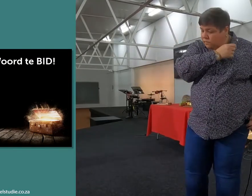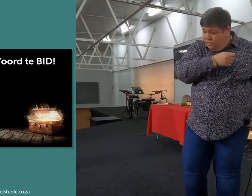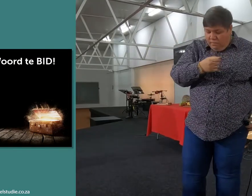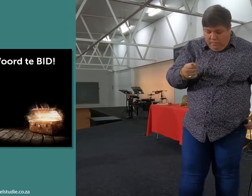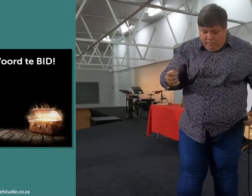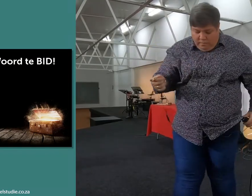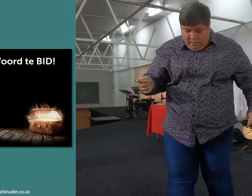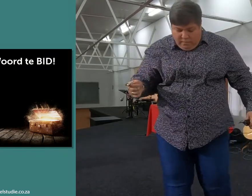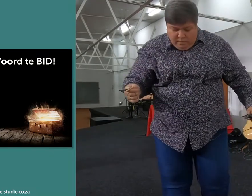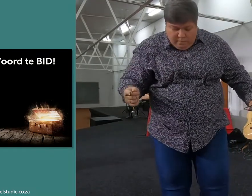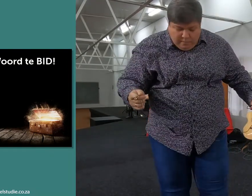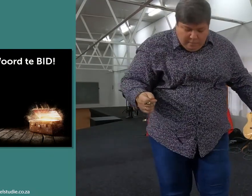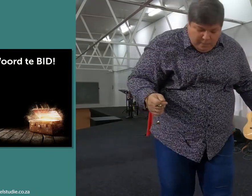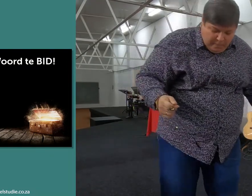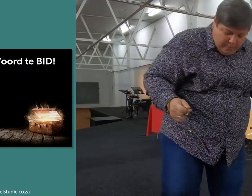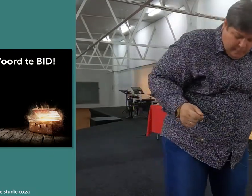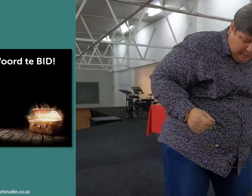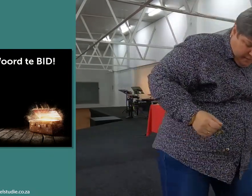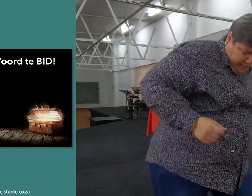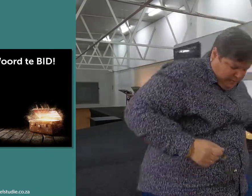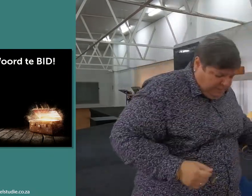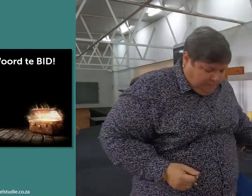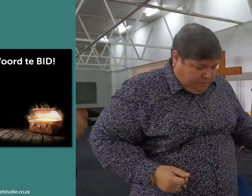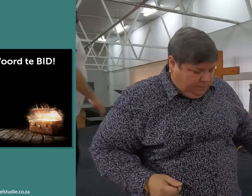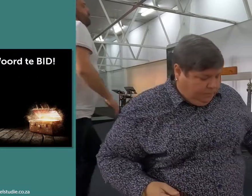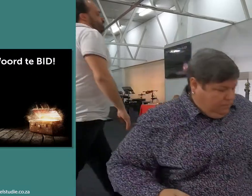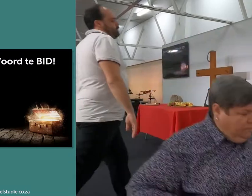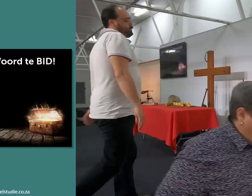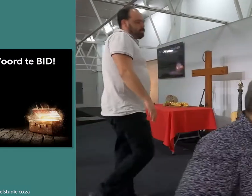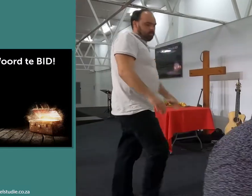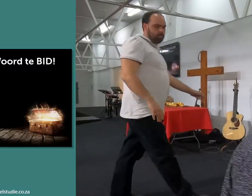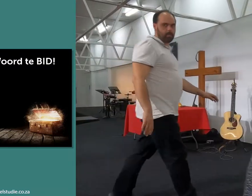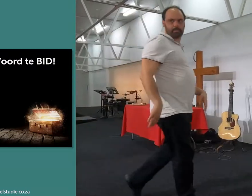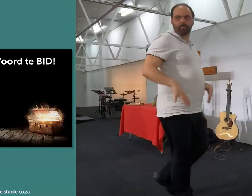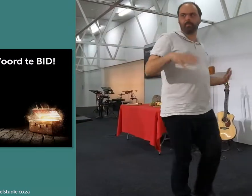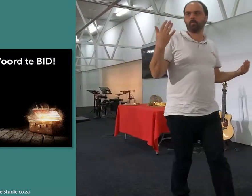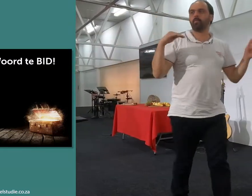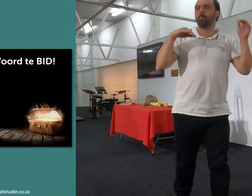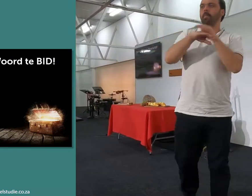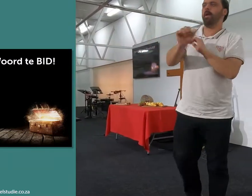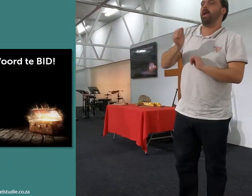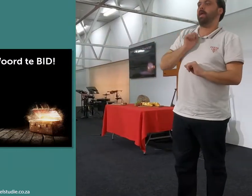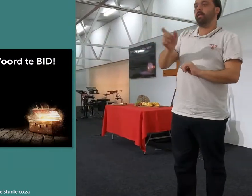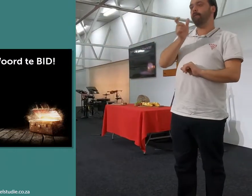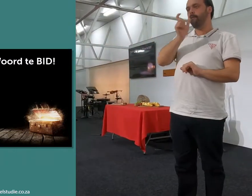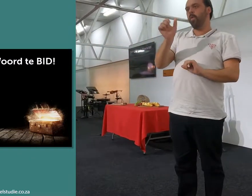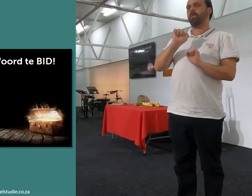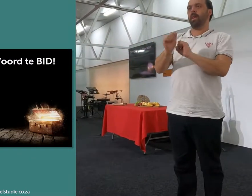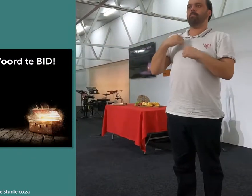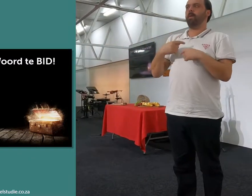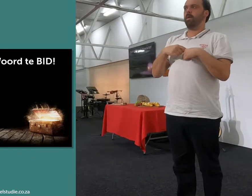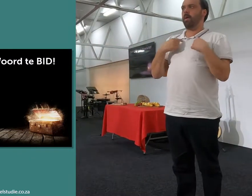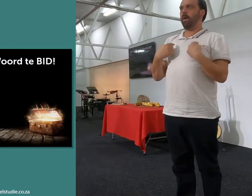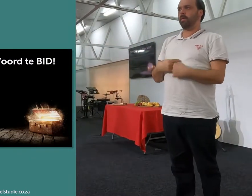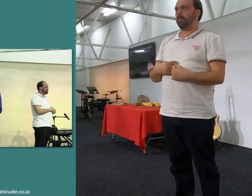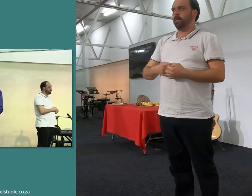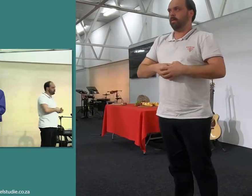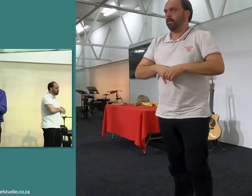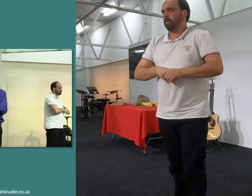in my hart, hoe bêre ek die woord van die Heere, ek bêre dit, dier om ook dit te bid, ek moet leer om die woord